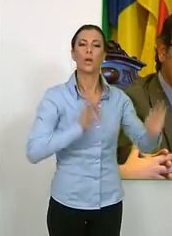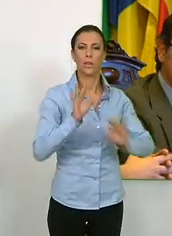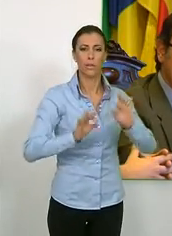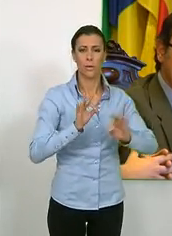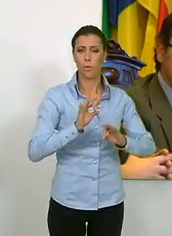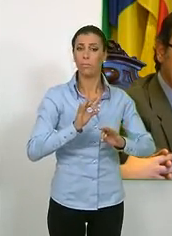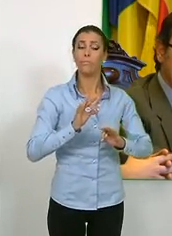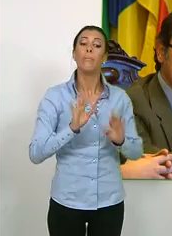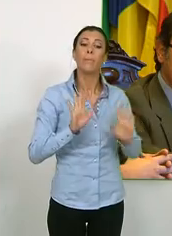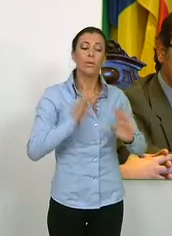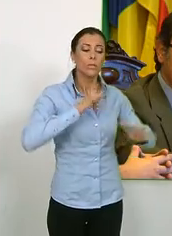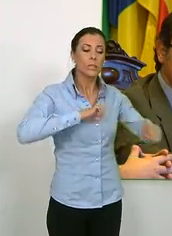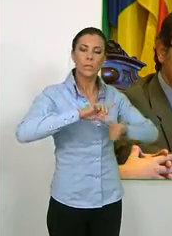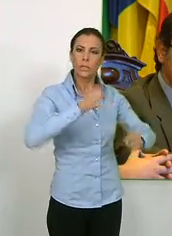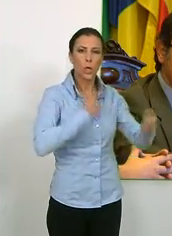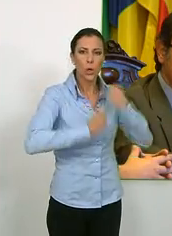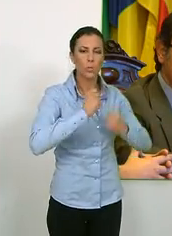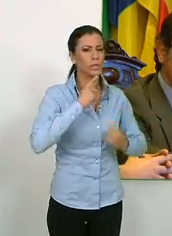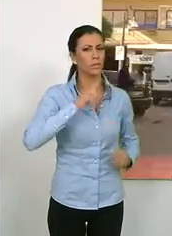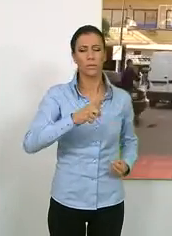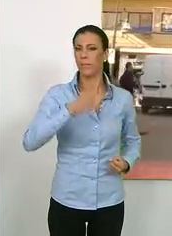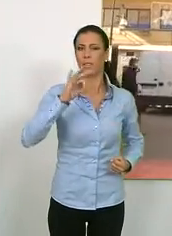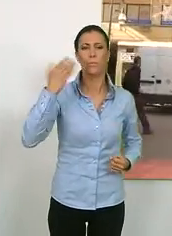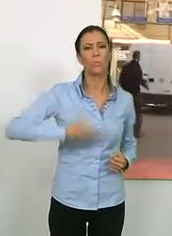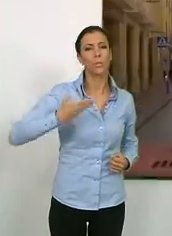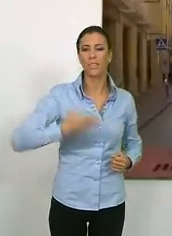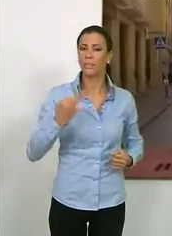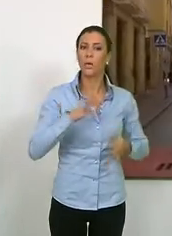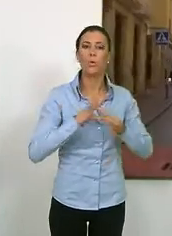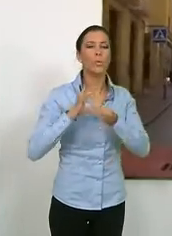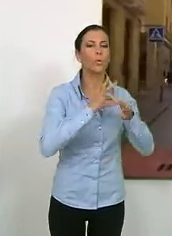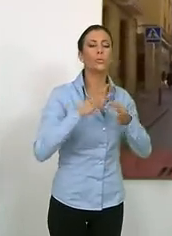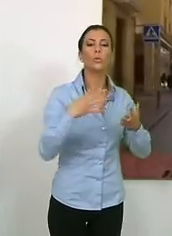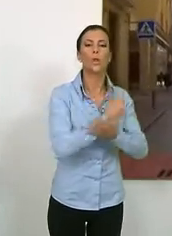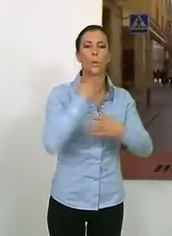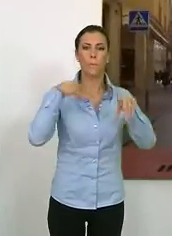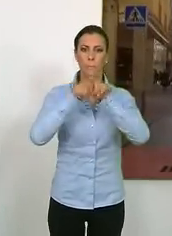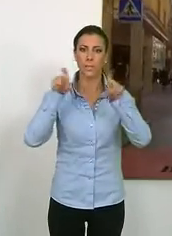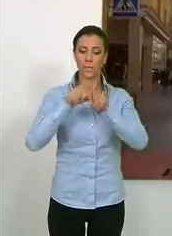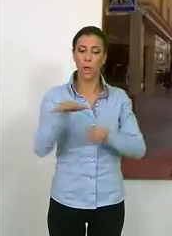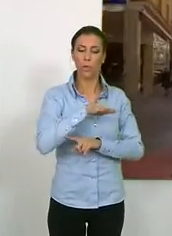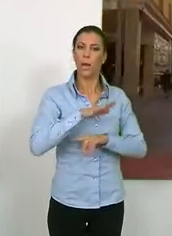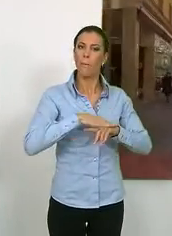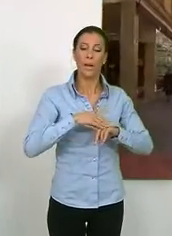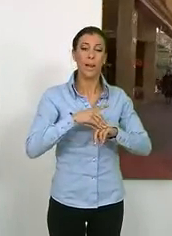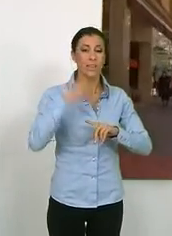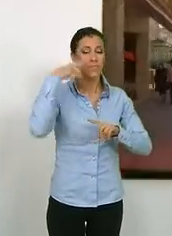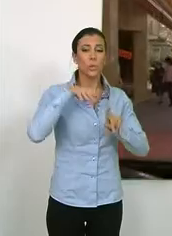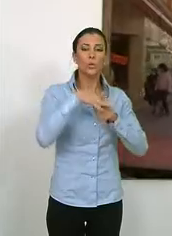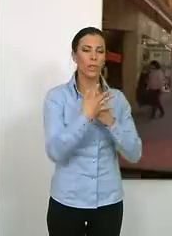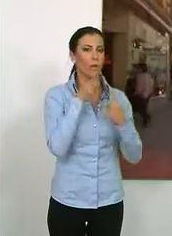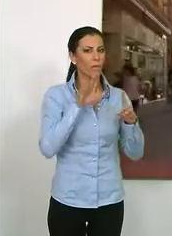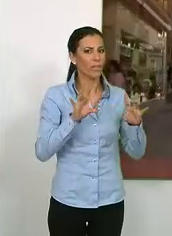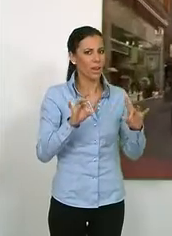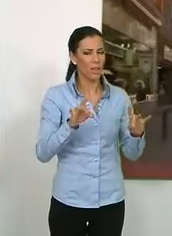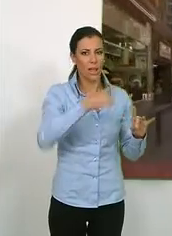Para el dirigente económico es esencial la unión de los empresarios de la zona para hacer frente a la situación delicada que